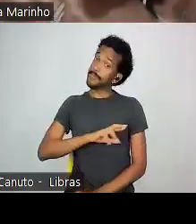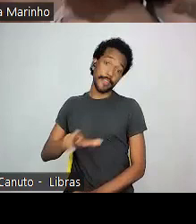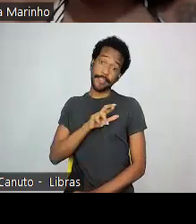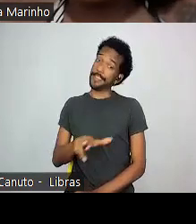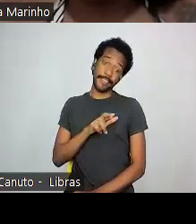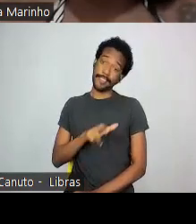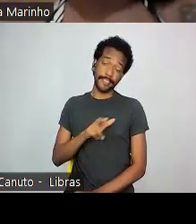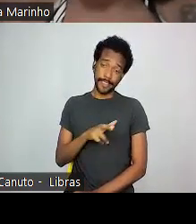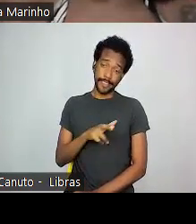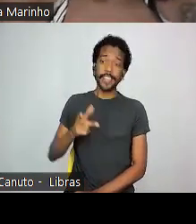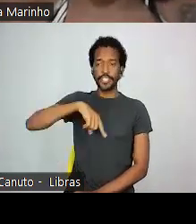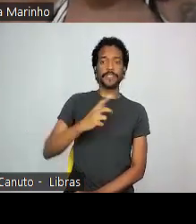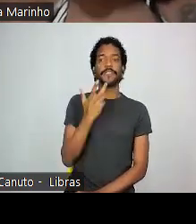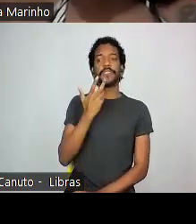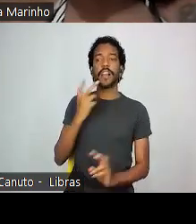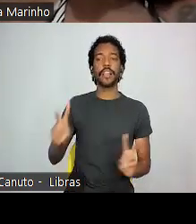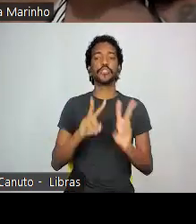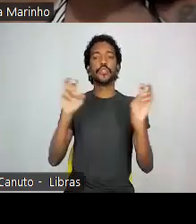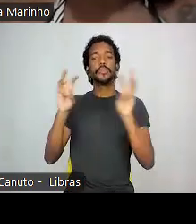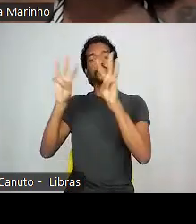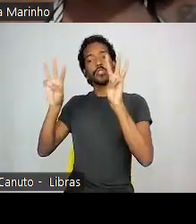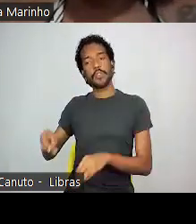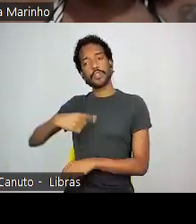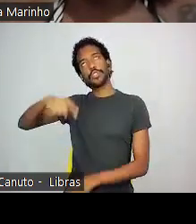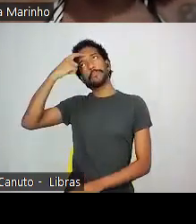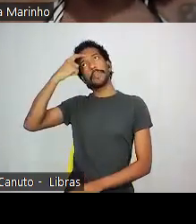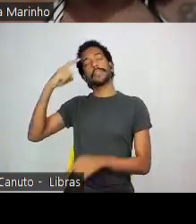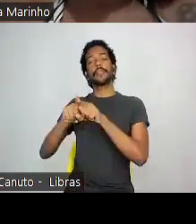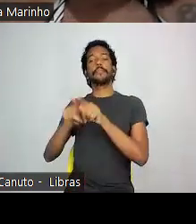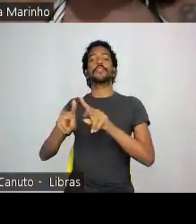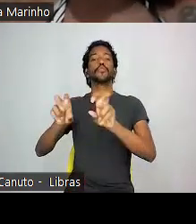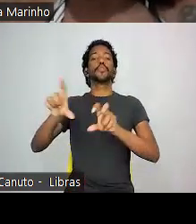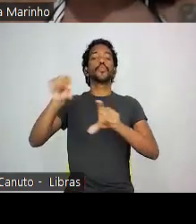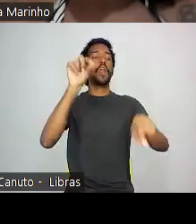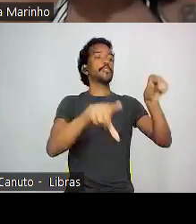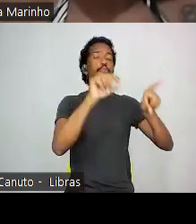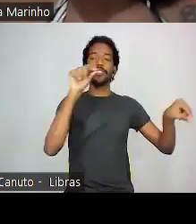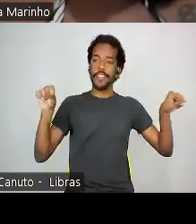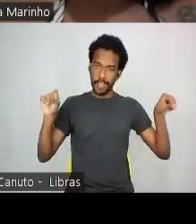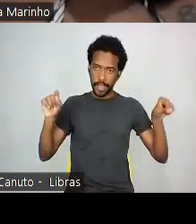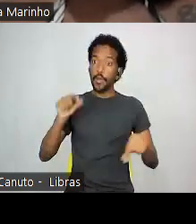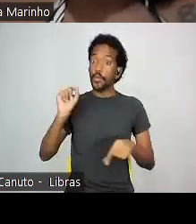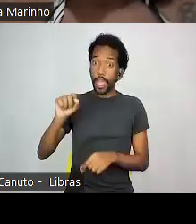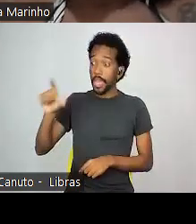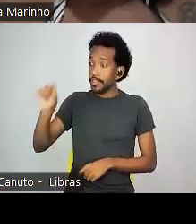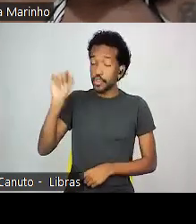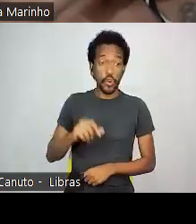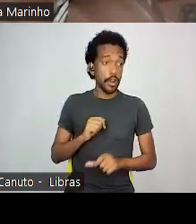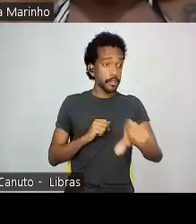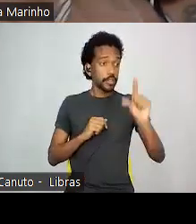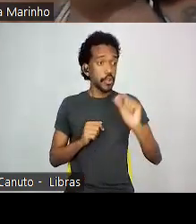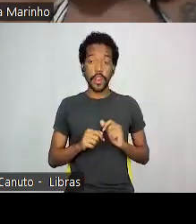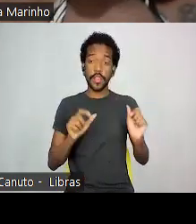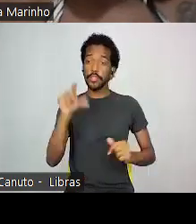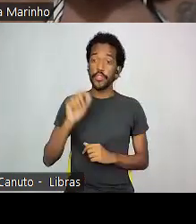E aí, quando a gente fala de museus, a gente está pensando também na curadoria. O que é a curadoria? São escolhas. Você